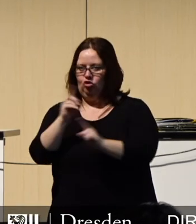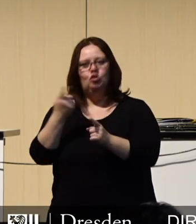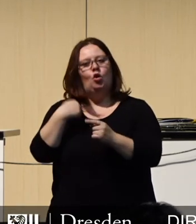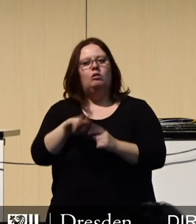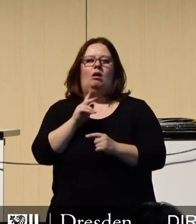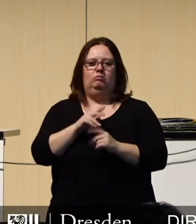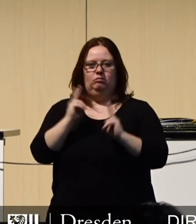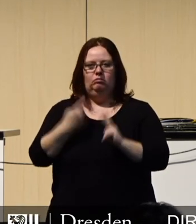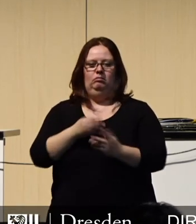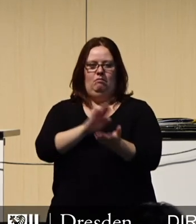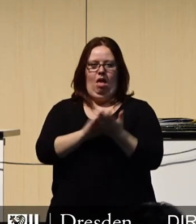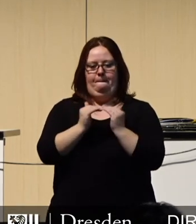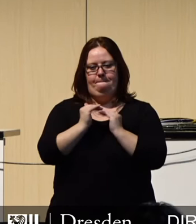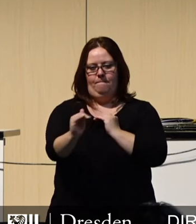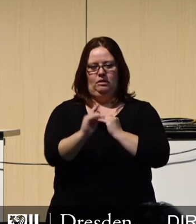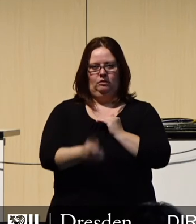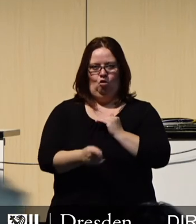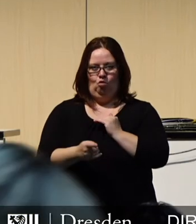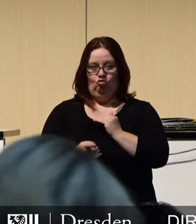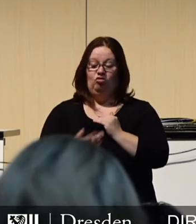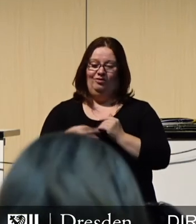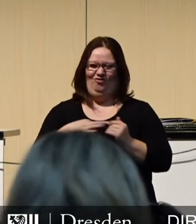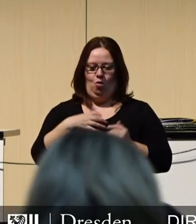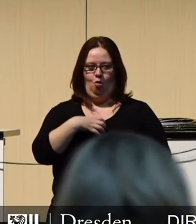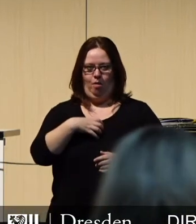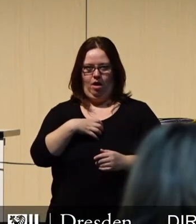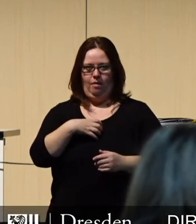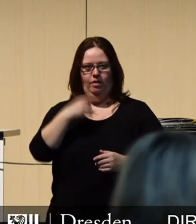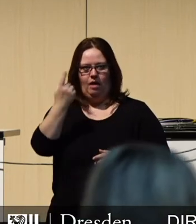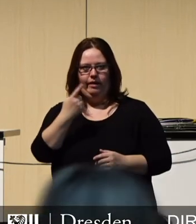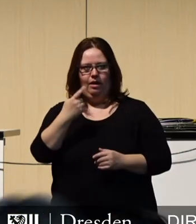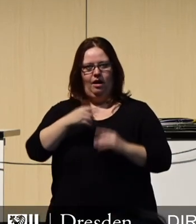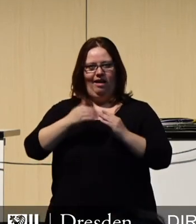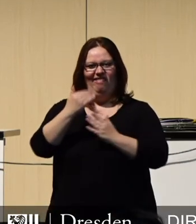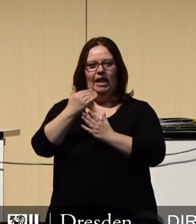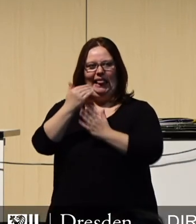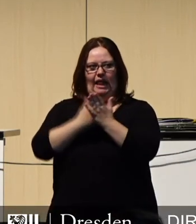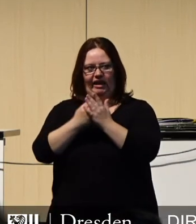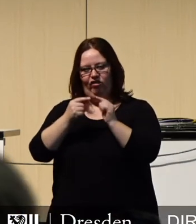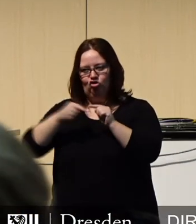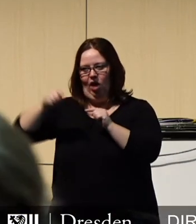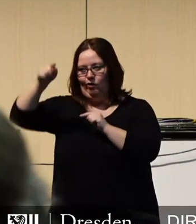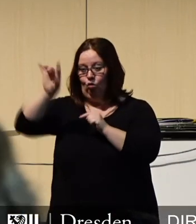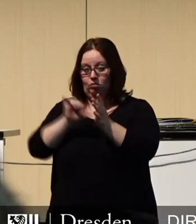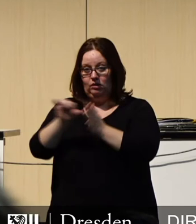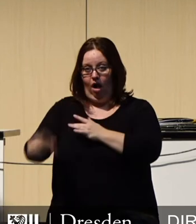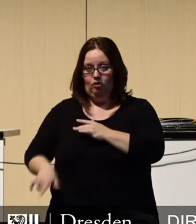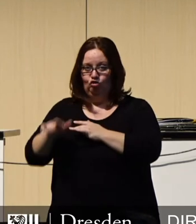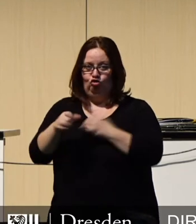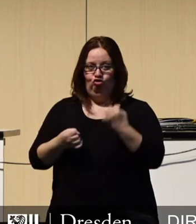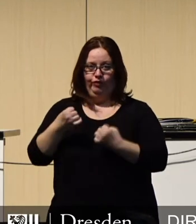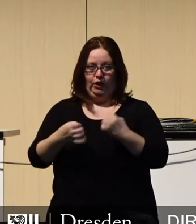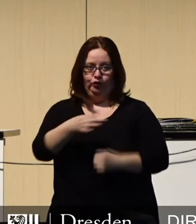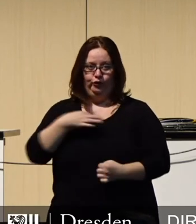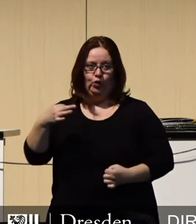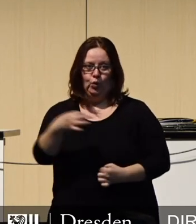Es wird uns schwer genug fallen, die anzunehmenden Tarifsteigerungen zu finanzieren. Auch